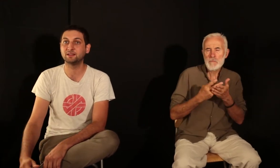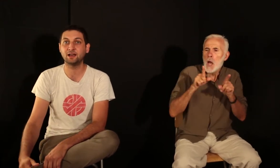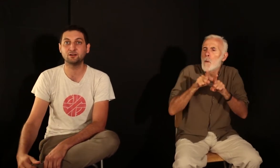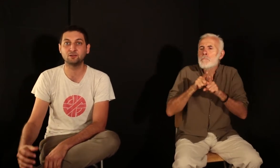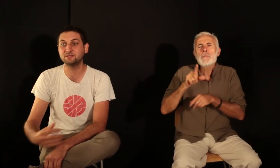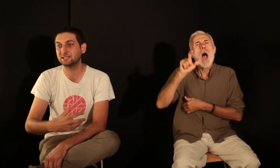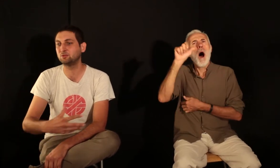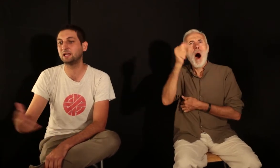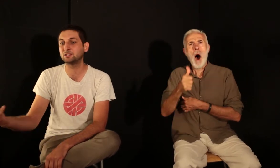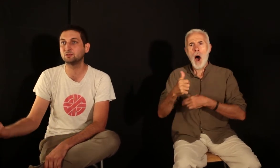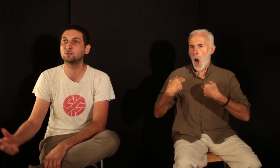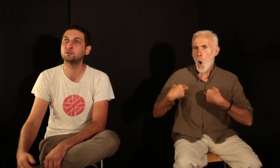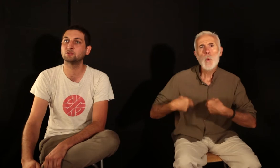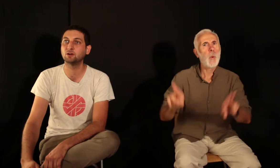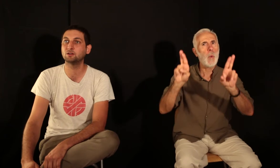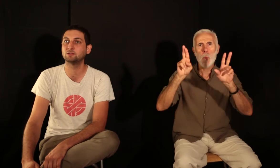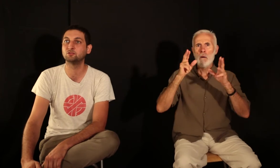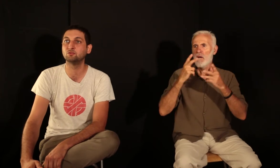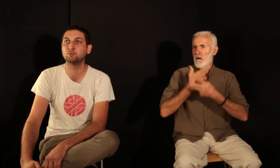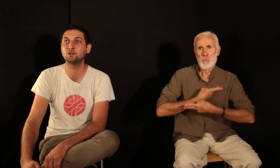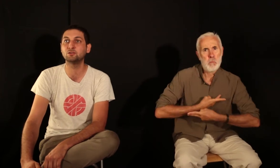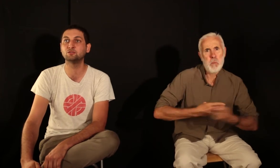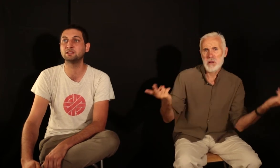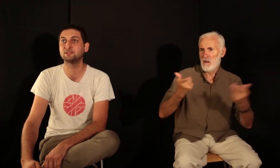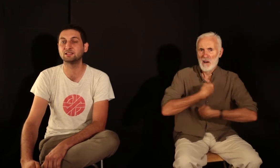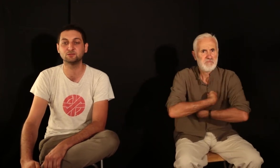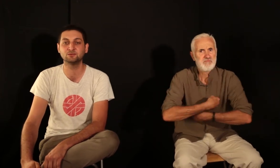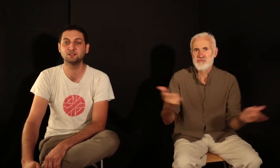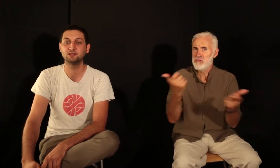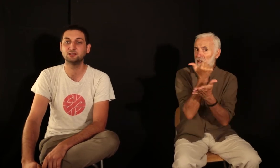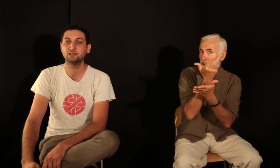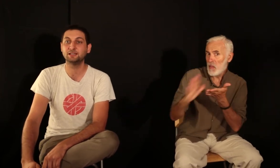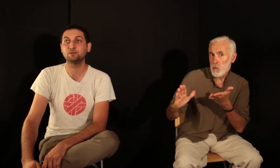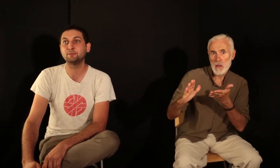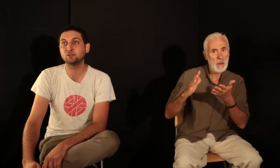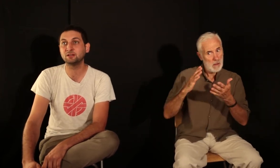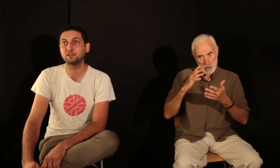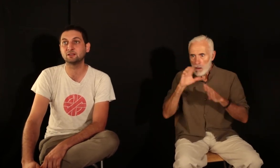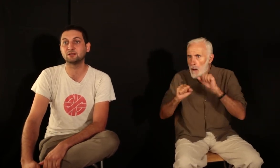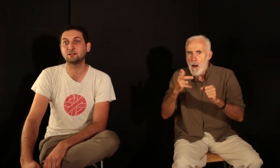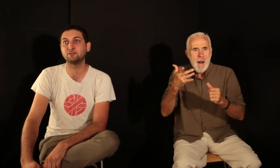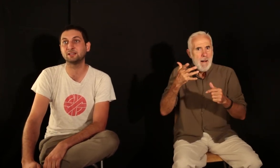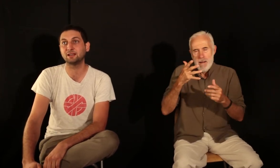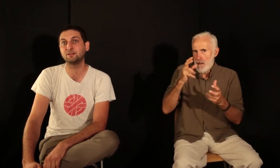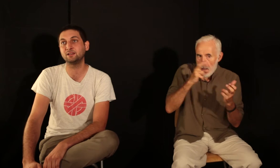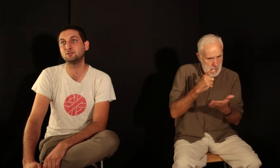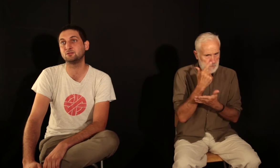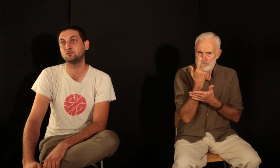art distribué gratuitement lors de mouvements, de manifestations, et en même temps avec un vrai travail de